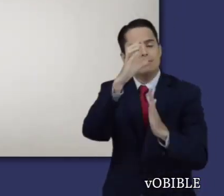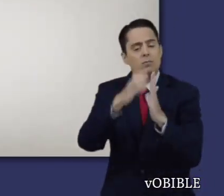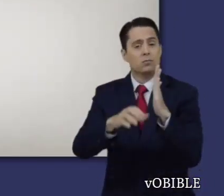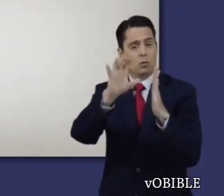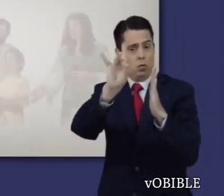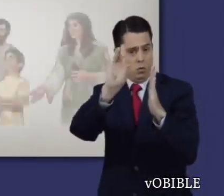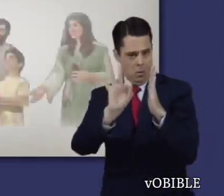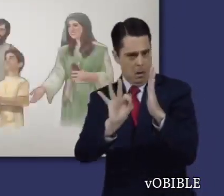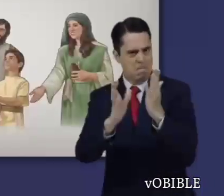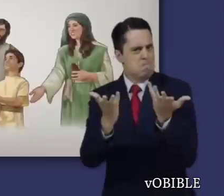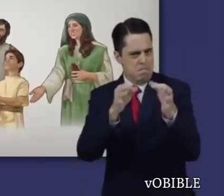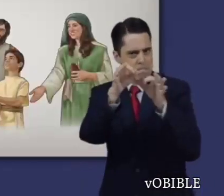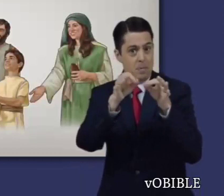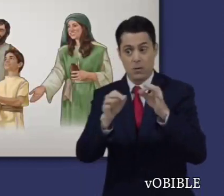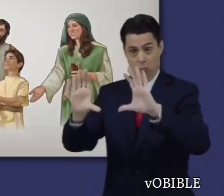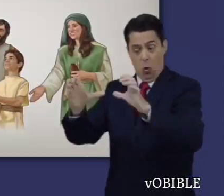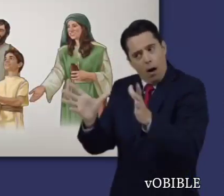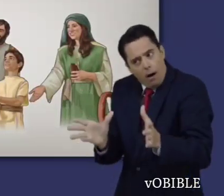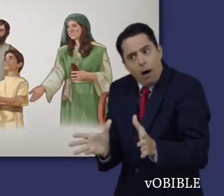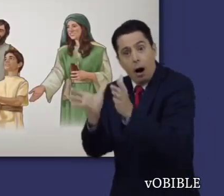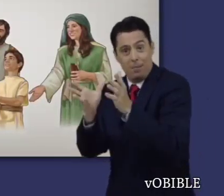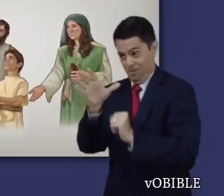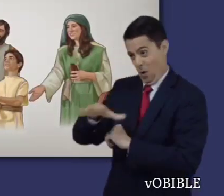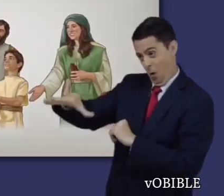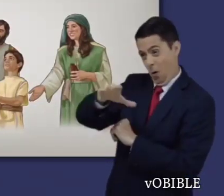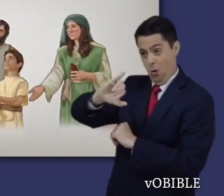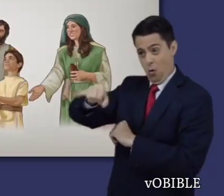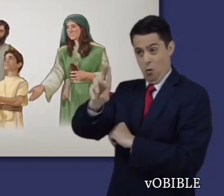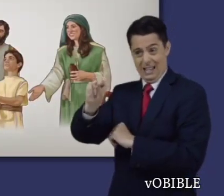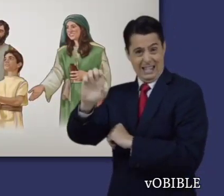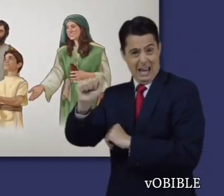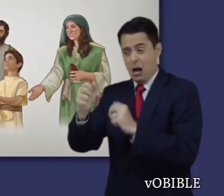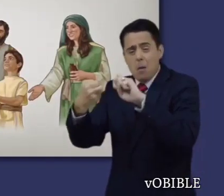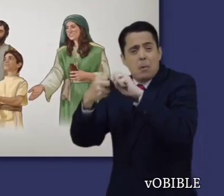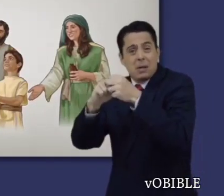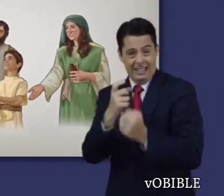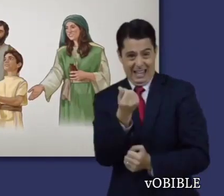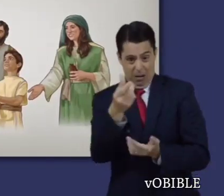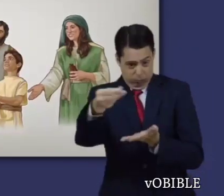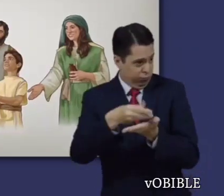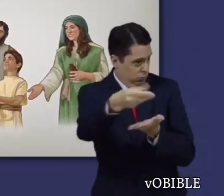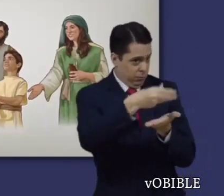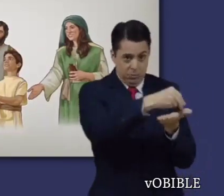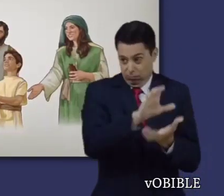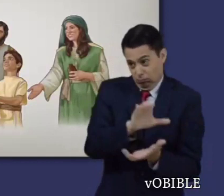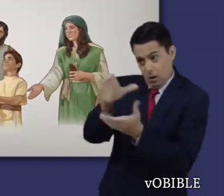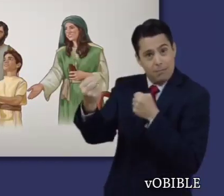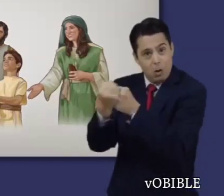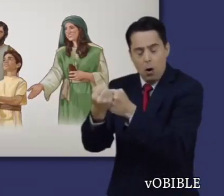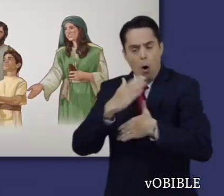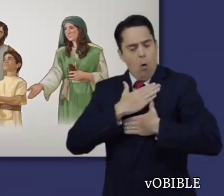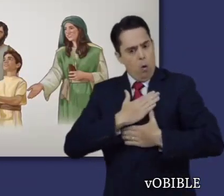En los capítulos ocho y nueve, Pablo anima a los corintios a seguir con el ministerio de socorro en favor de los hermanos